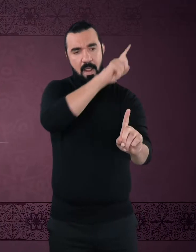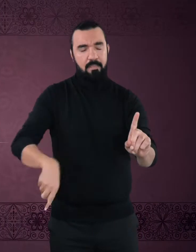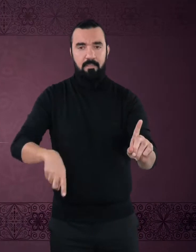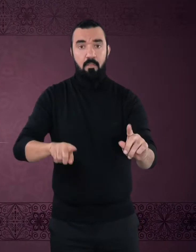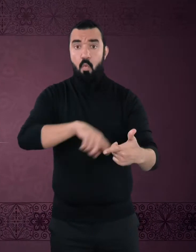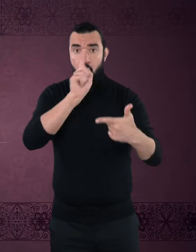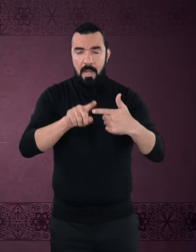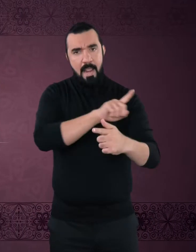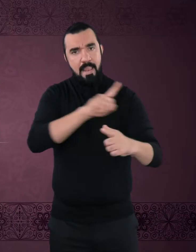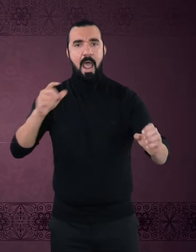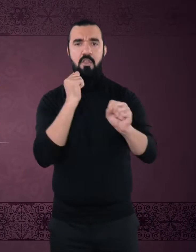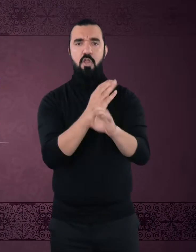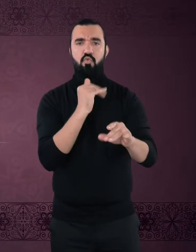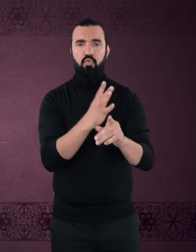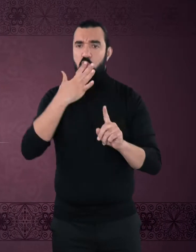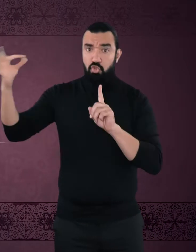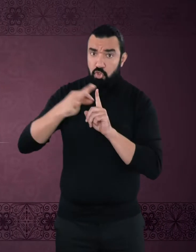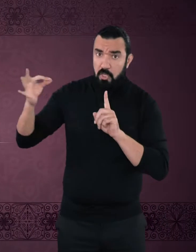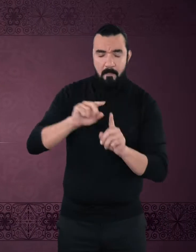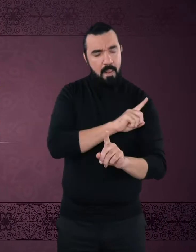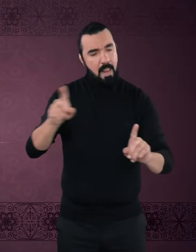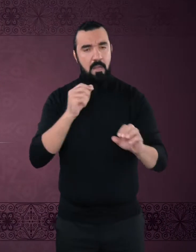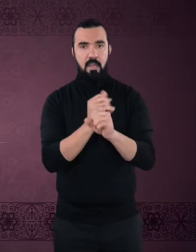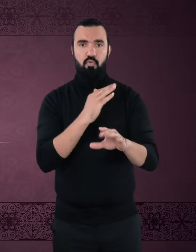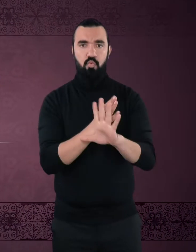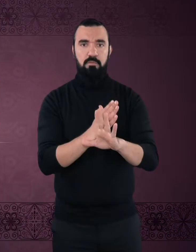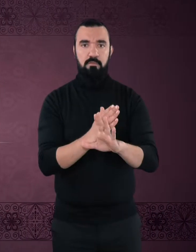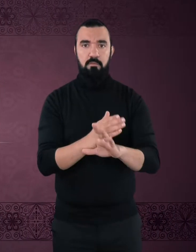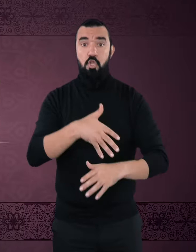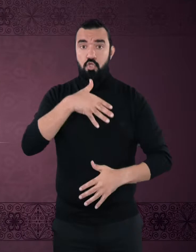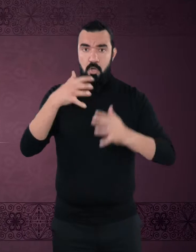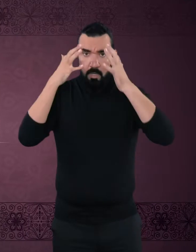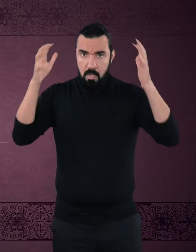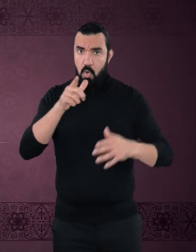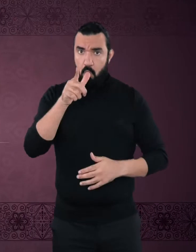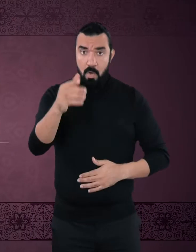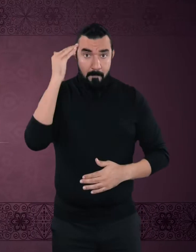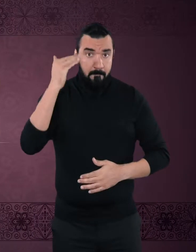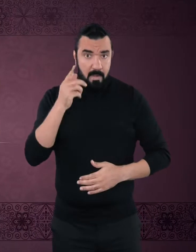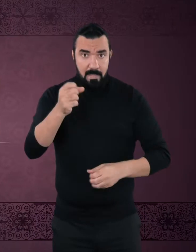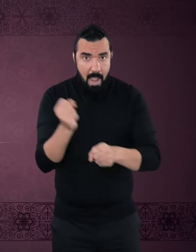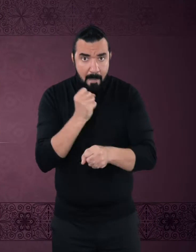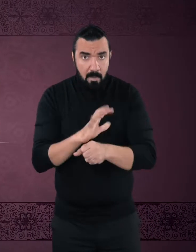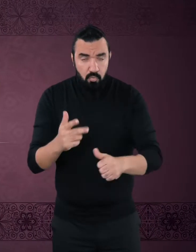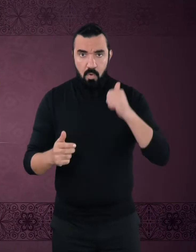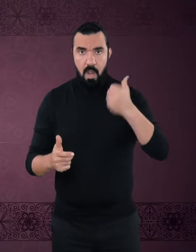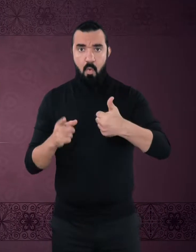وننصحك بما يلي واحد كثرة